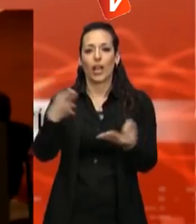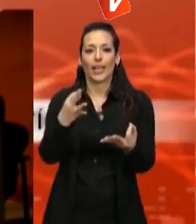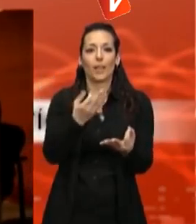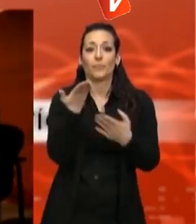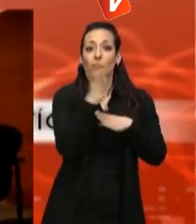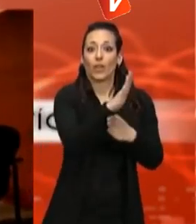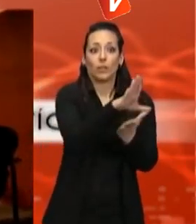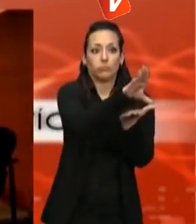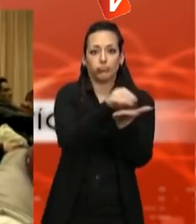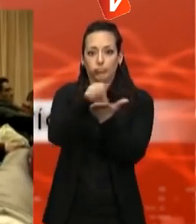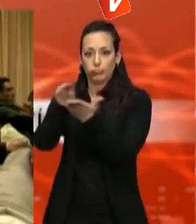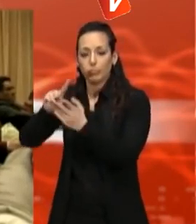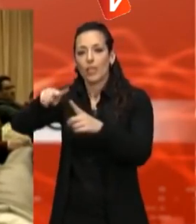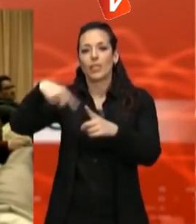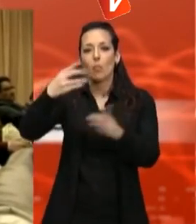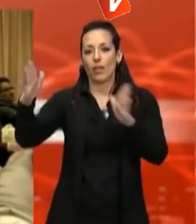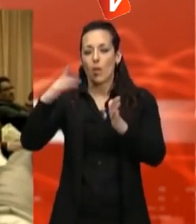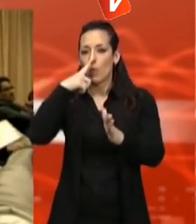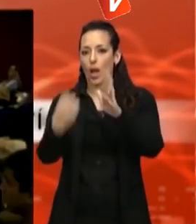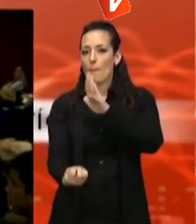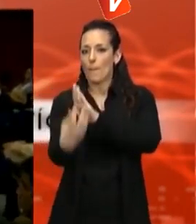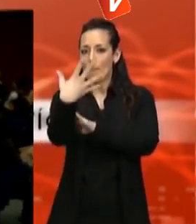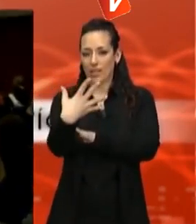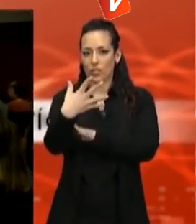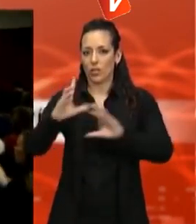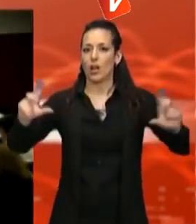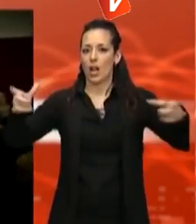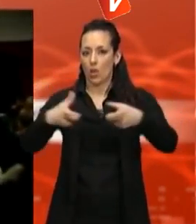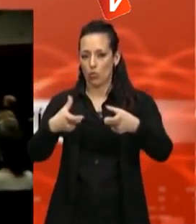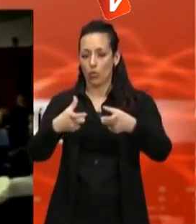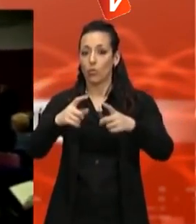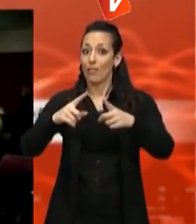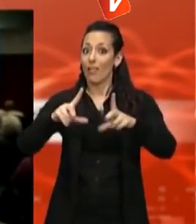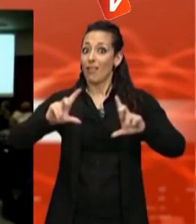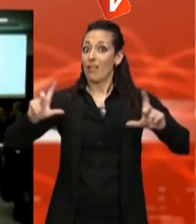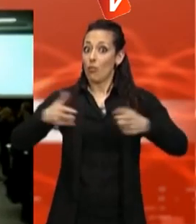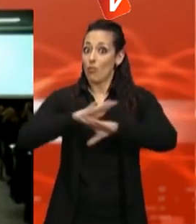directius i el Consell de Govern. Després es constituiran les diferents xarxes temàtiques.